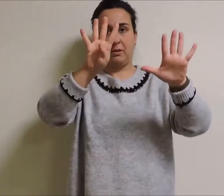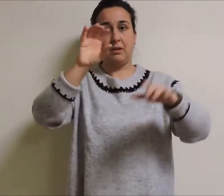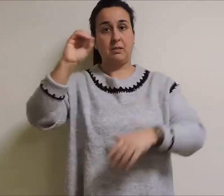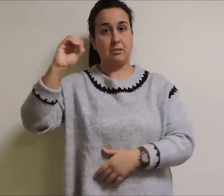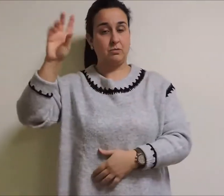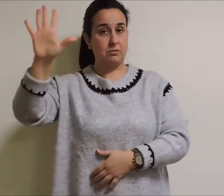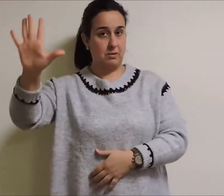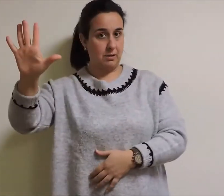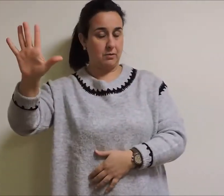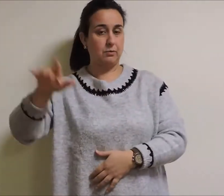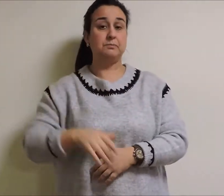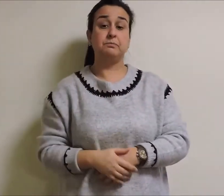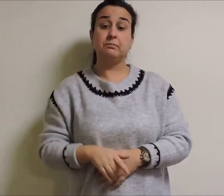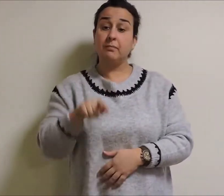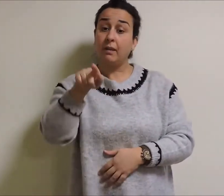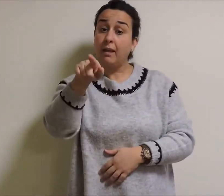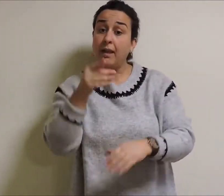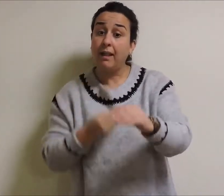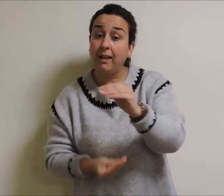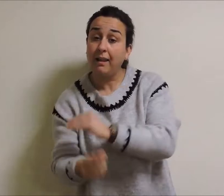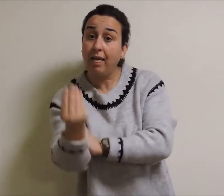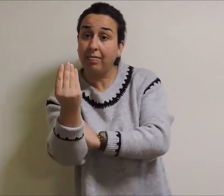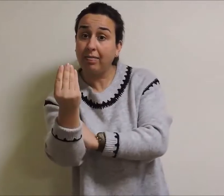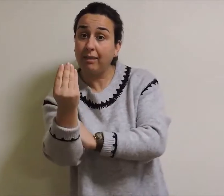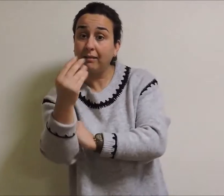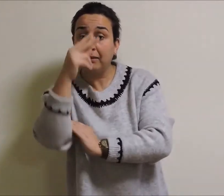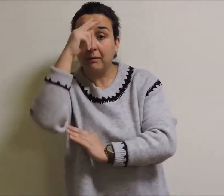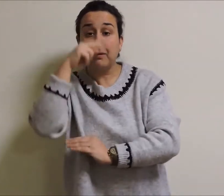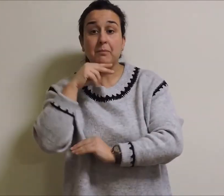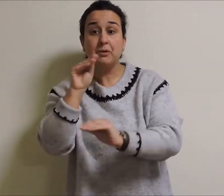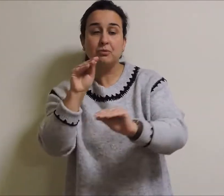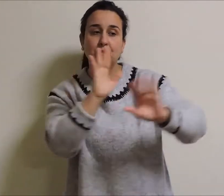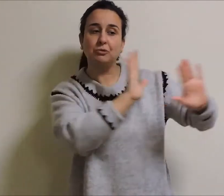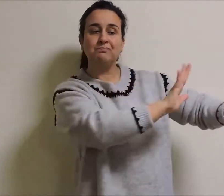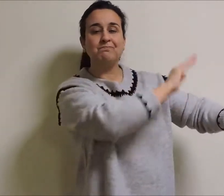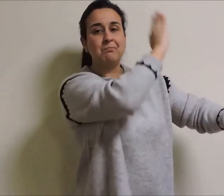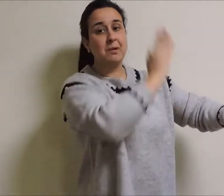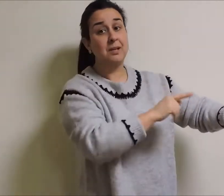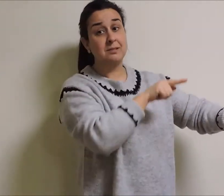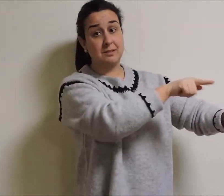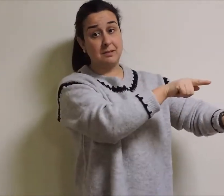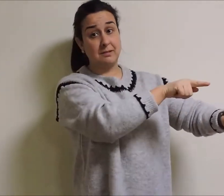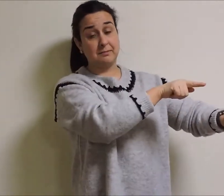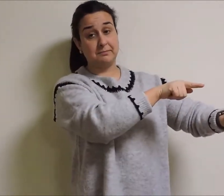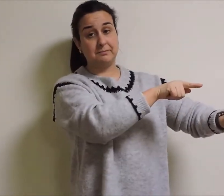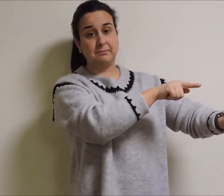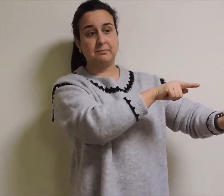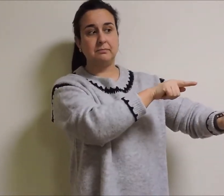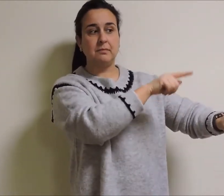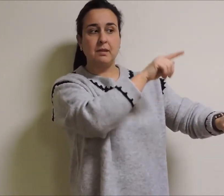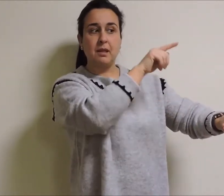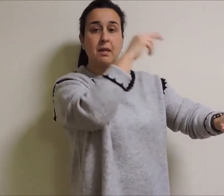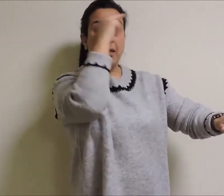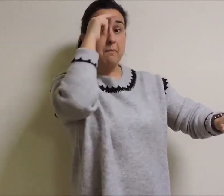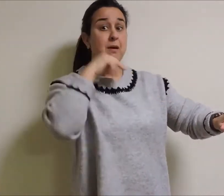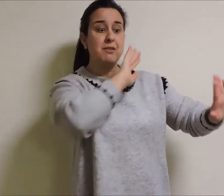Cando naceu, seu pai Manuel estaba en Brasil e voltou cando tiña sete anos,